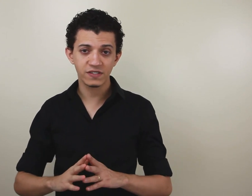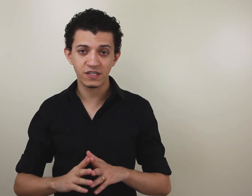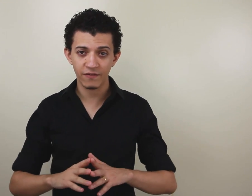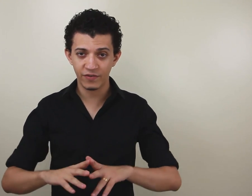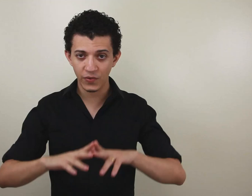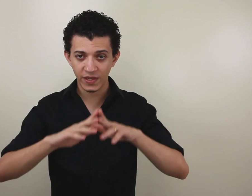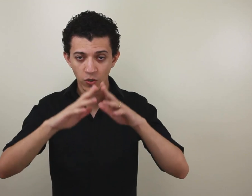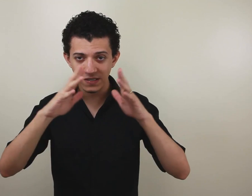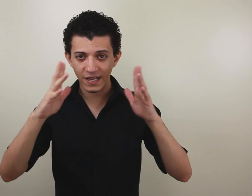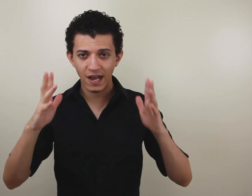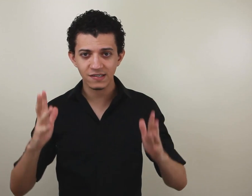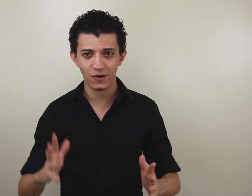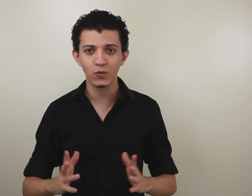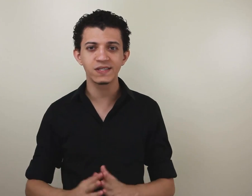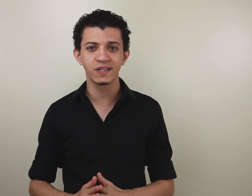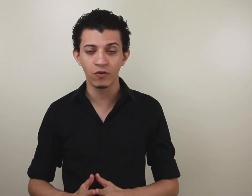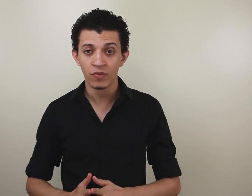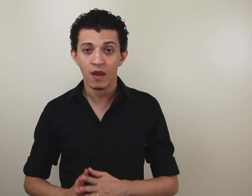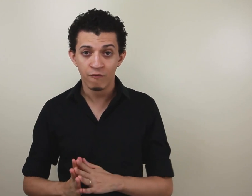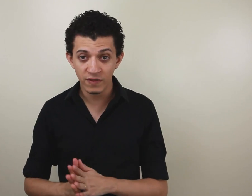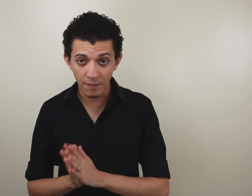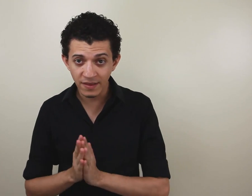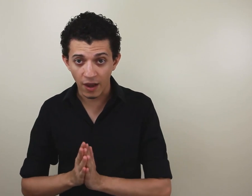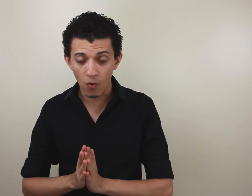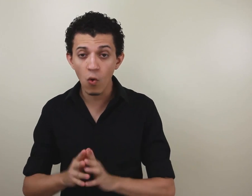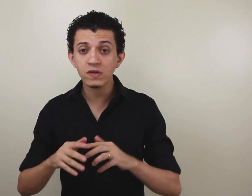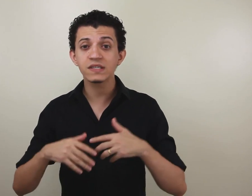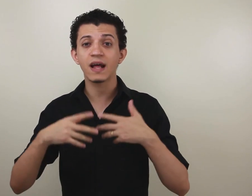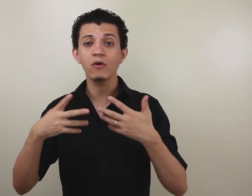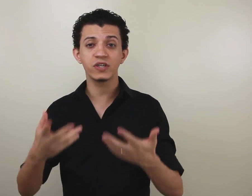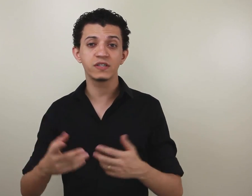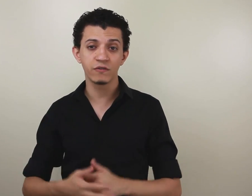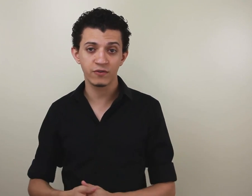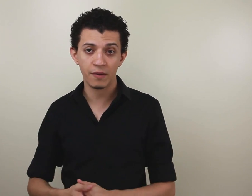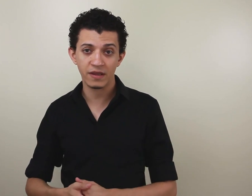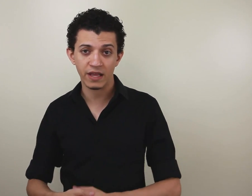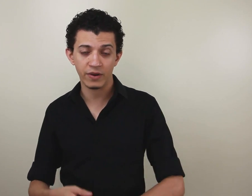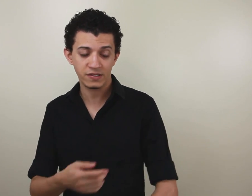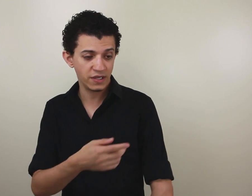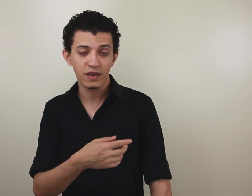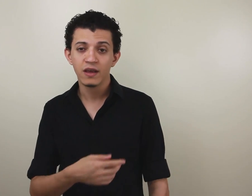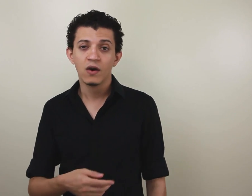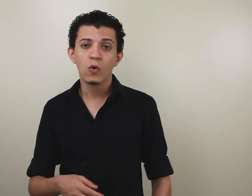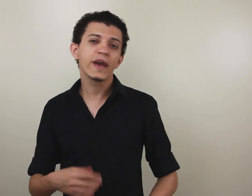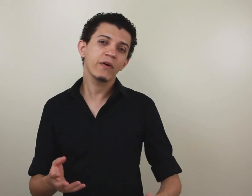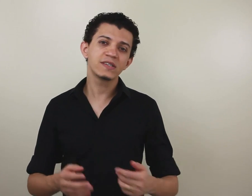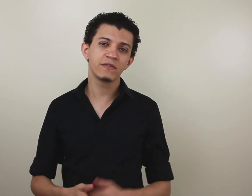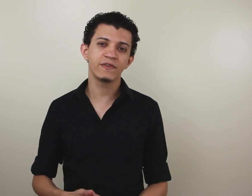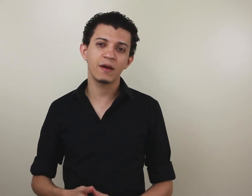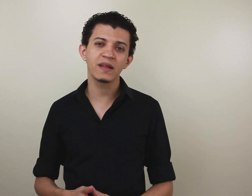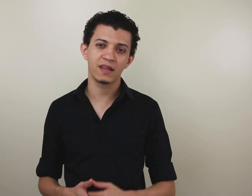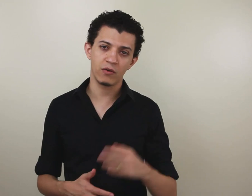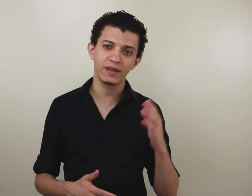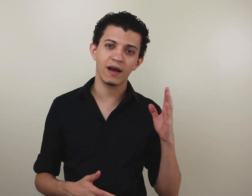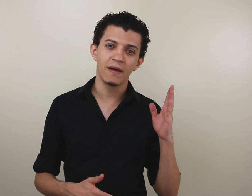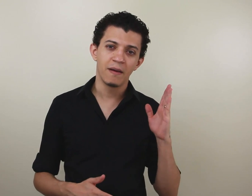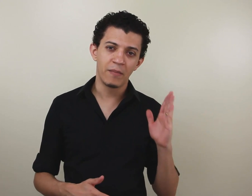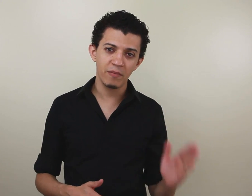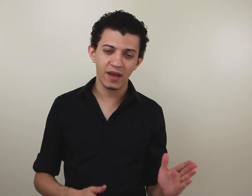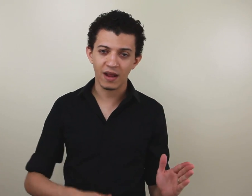você já viu toda a seriação do ensino fundamental. O sinal de ensino fundamental em si, o que é o ensino fundamental? Não é da primeira